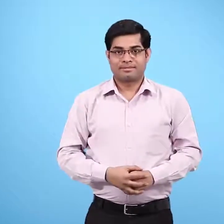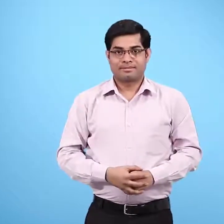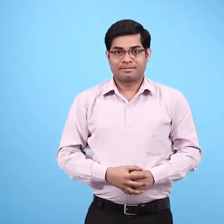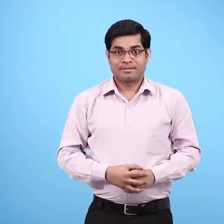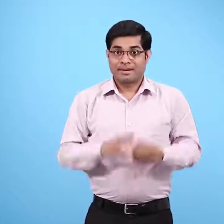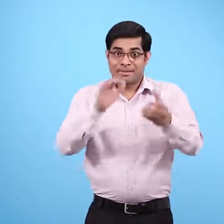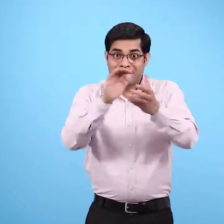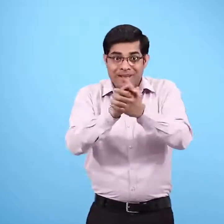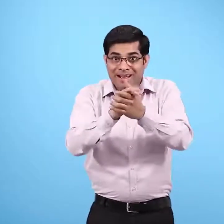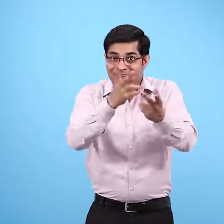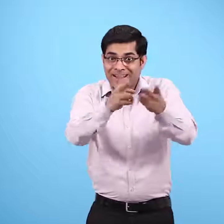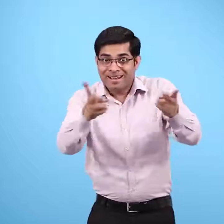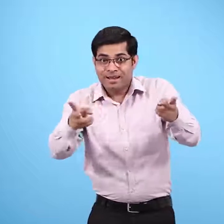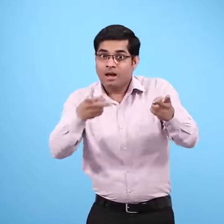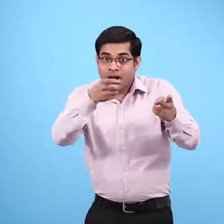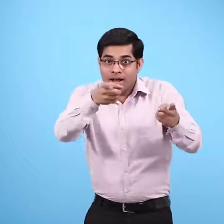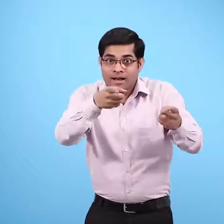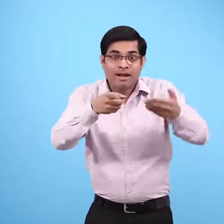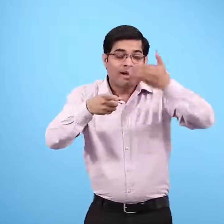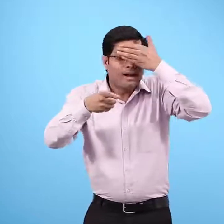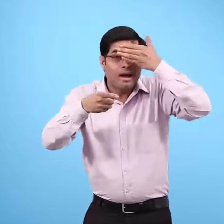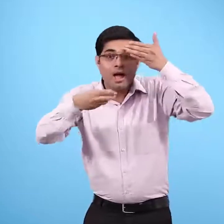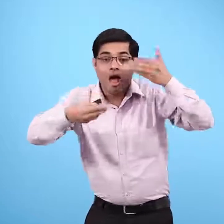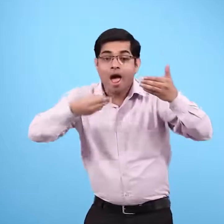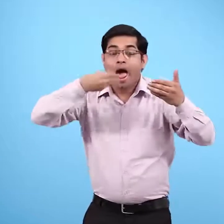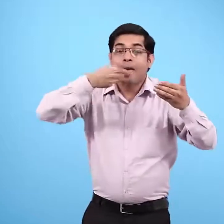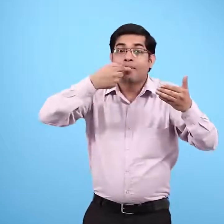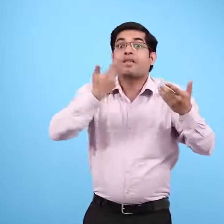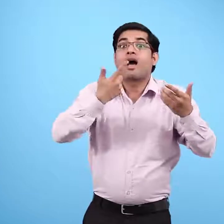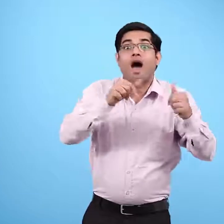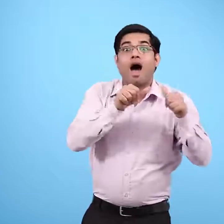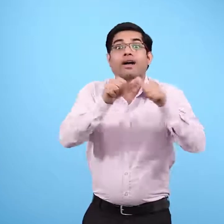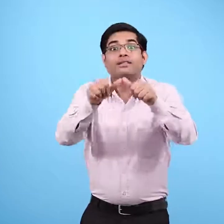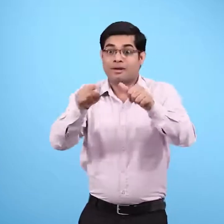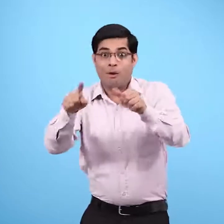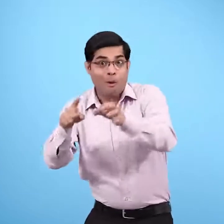अपने साथी को चीजें चखाओ और पूछो सूद कैसा था?